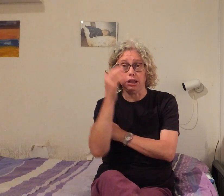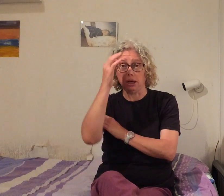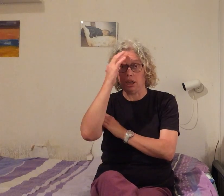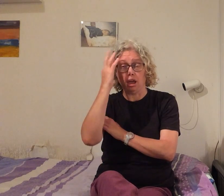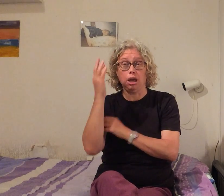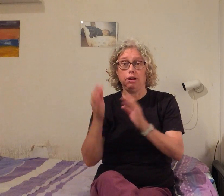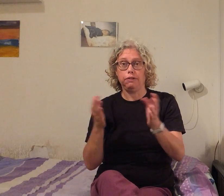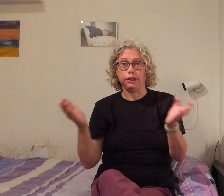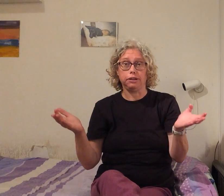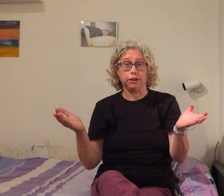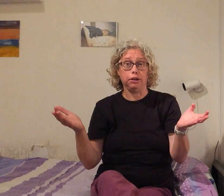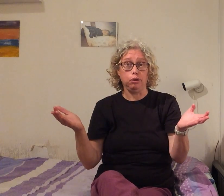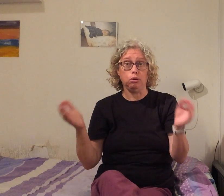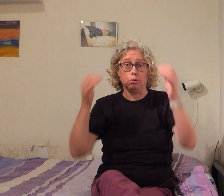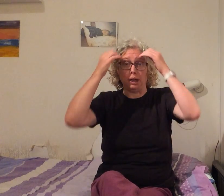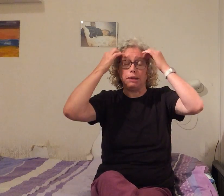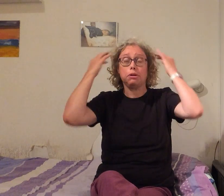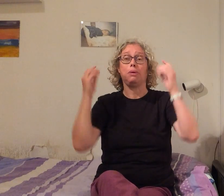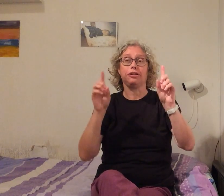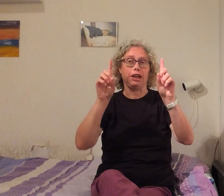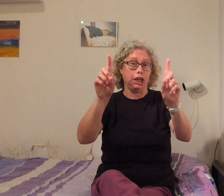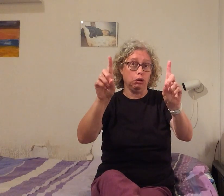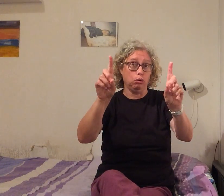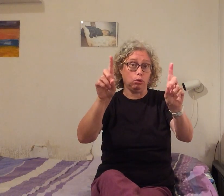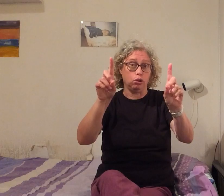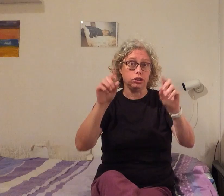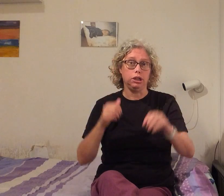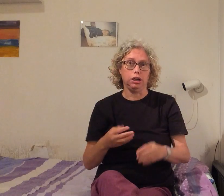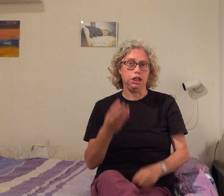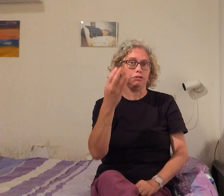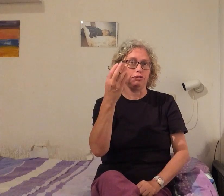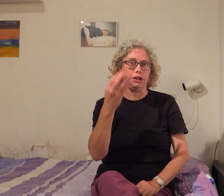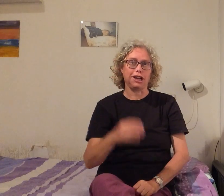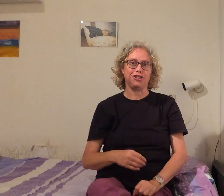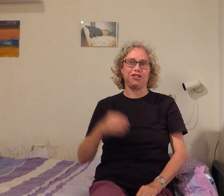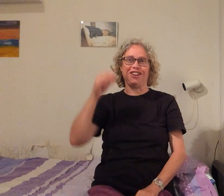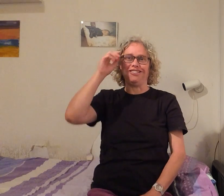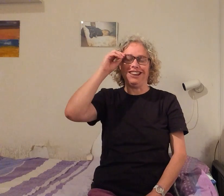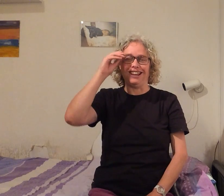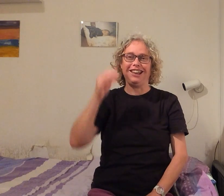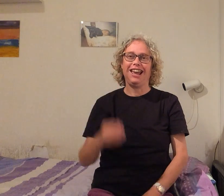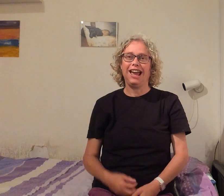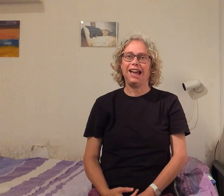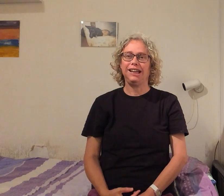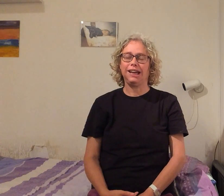liedje wat ik dan nu compleet heb gemaakt. Heel kort, liedje van 4 regels en zo. Maar